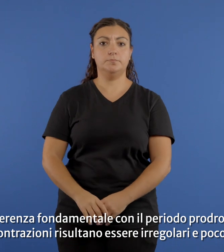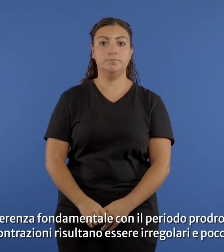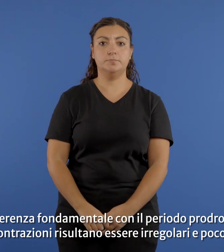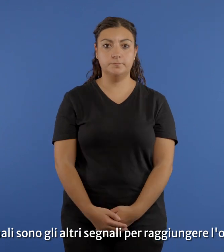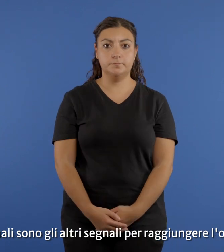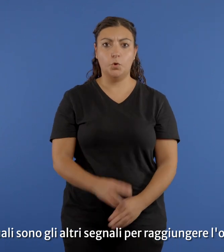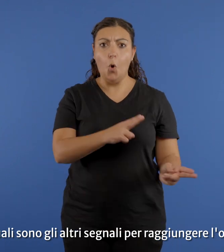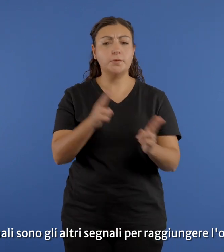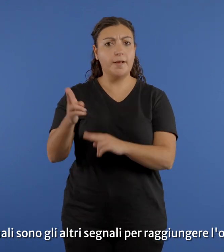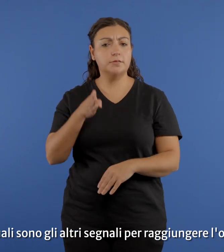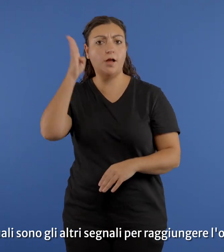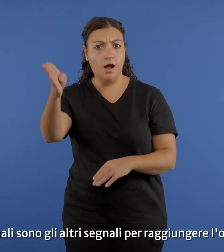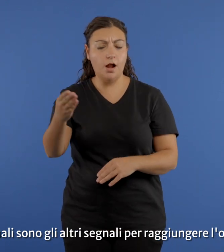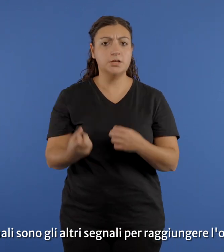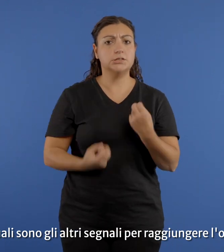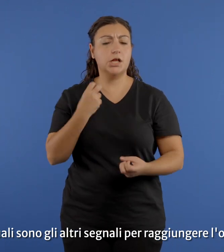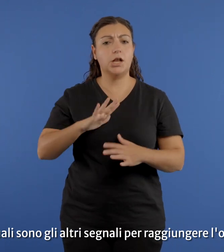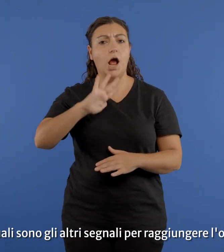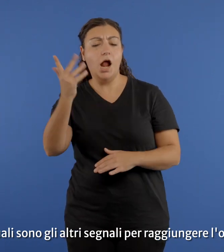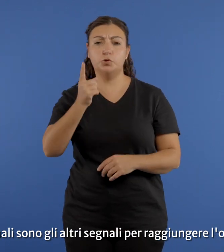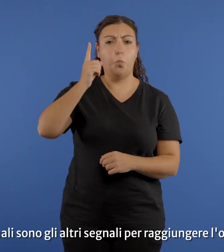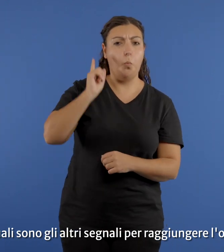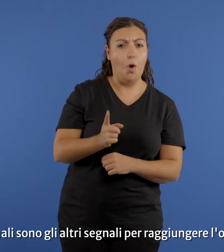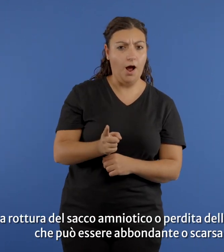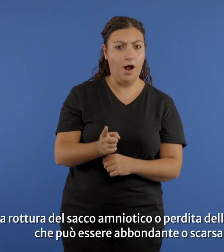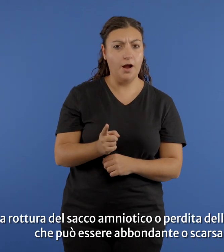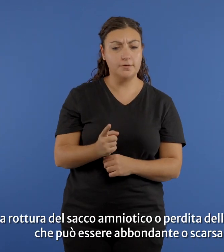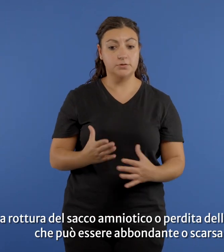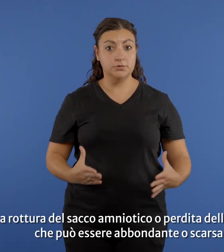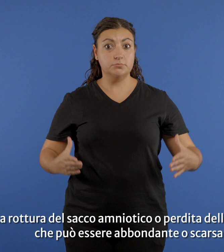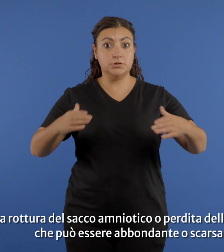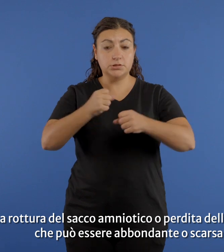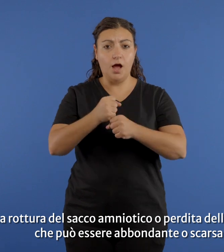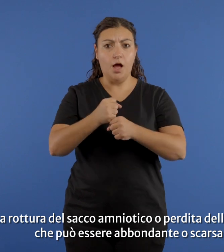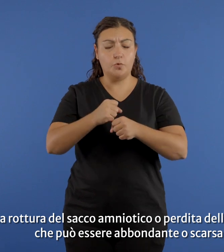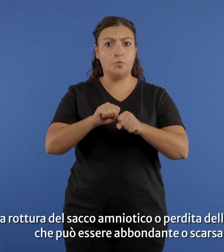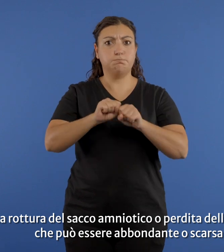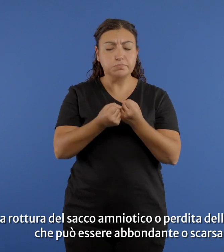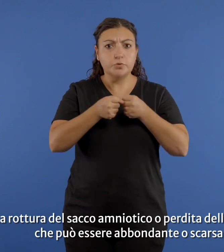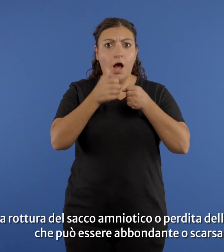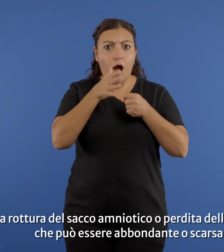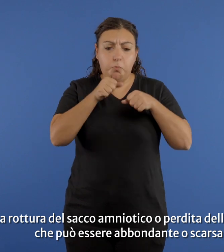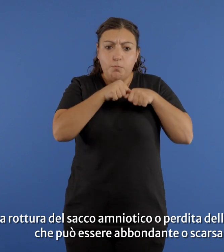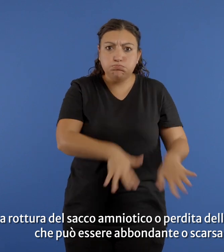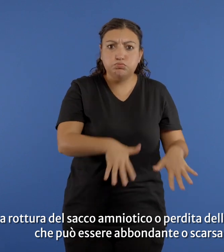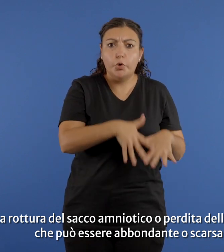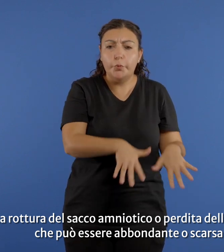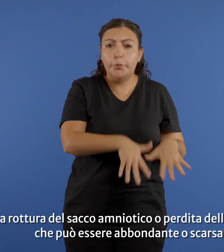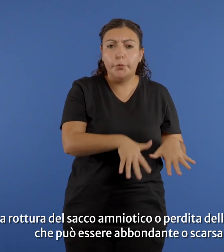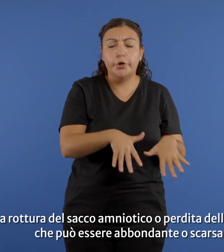Quali sono gli altri segnali per raggiungere l'ospedale? La rottura del sacco amniotico o perdita delle acque, che può essere